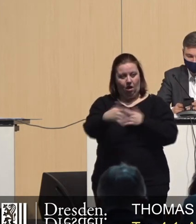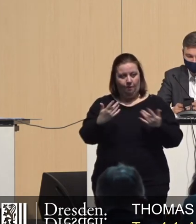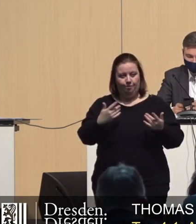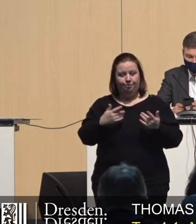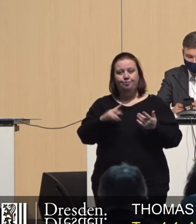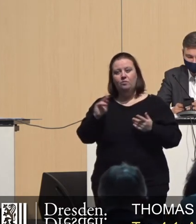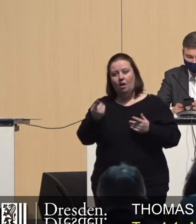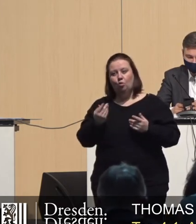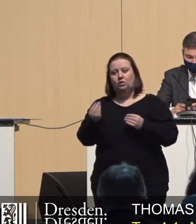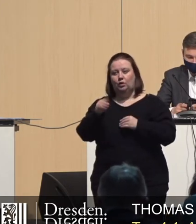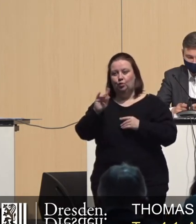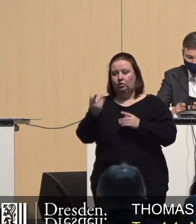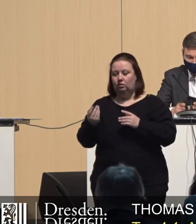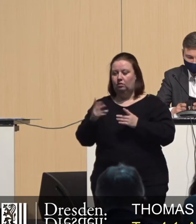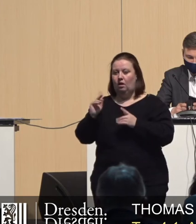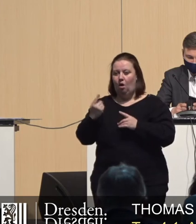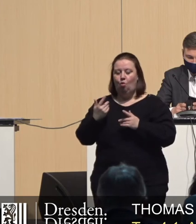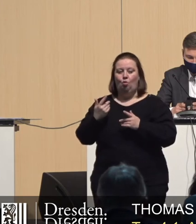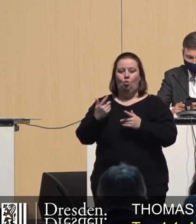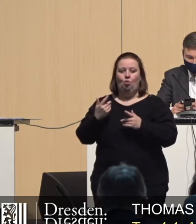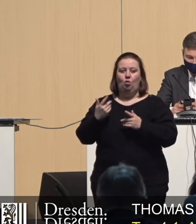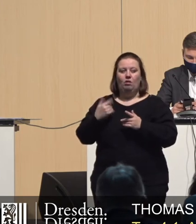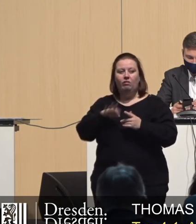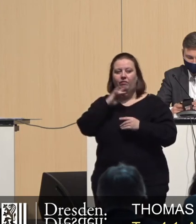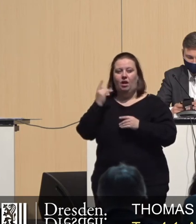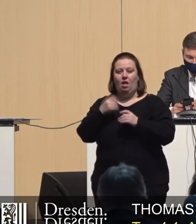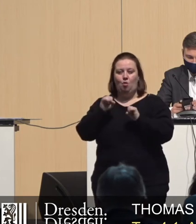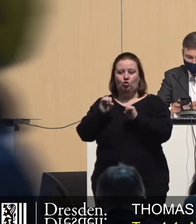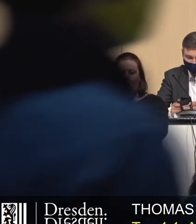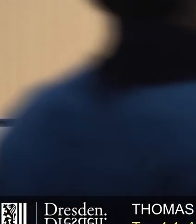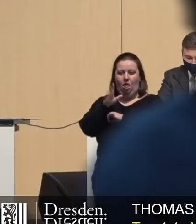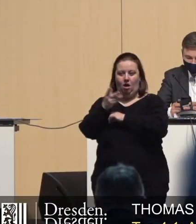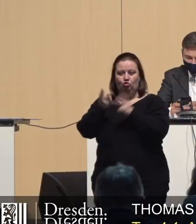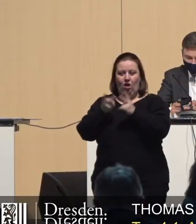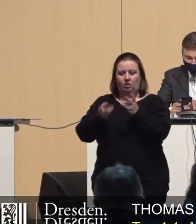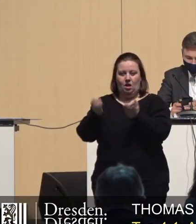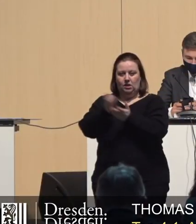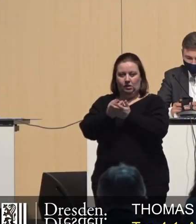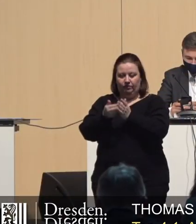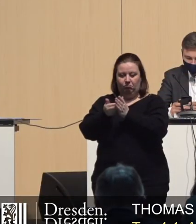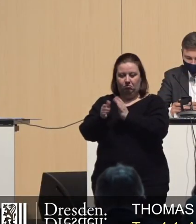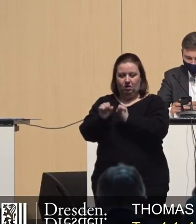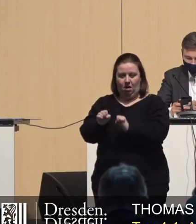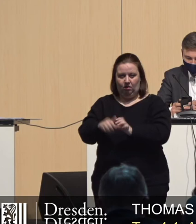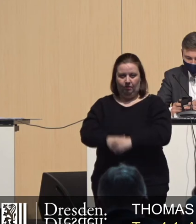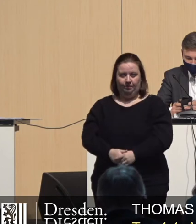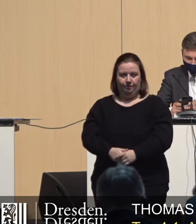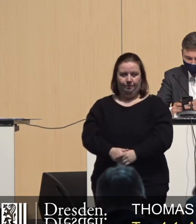können. Wir wenden uns zudem auch eine Reihe von möglicherweise entstehenden Schadensersatzsprüchen gegenüber der Stadt ab.